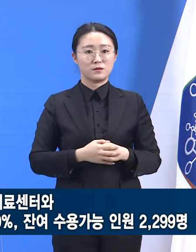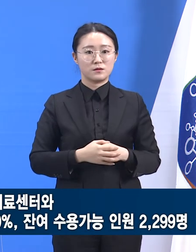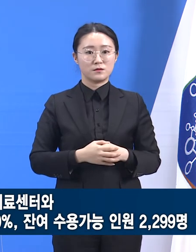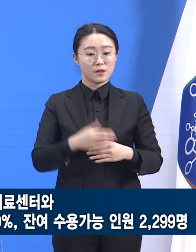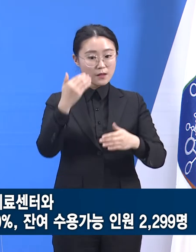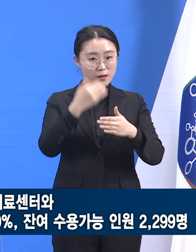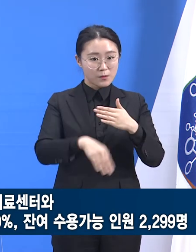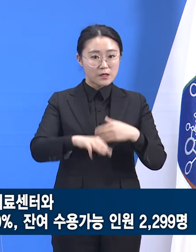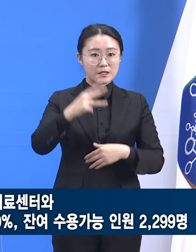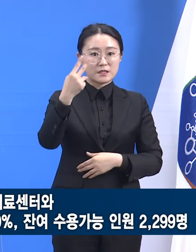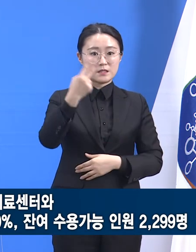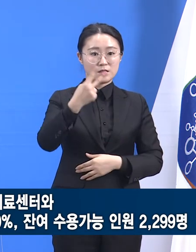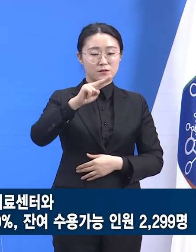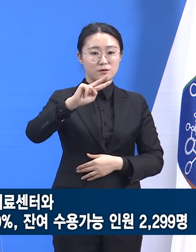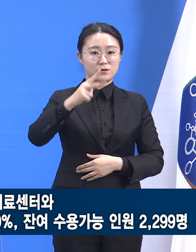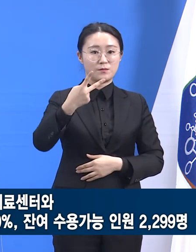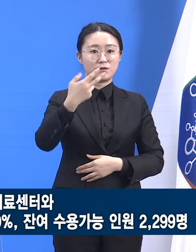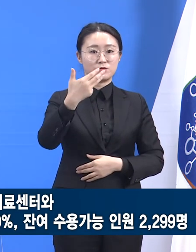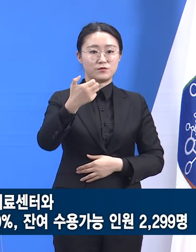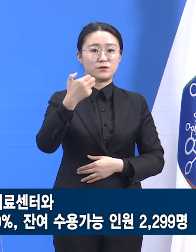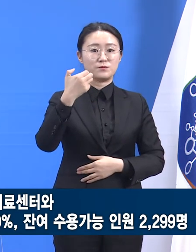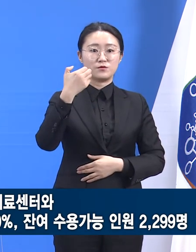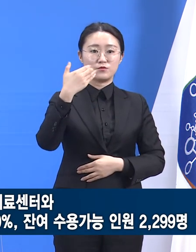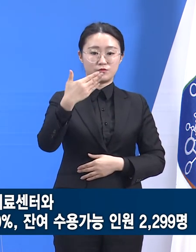2,299명으로 계산됩니다.